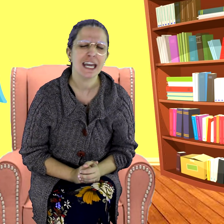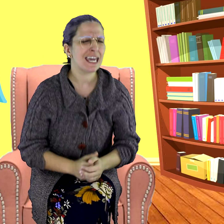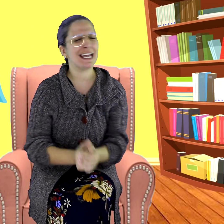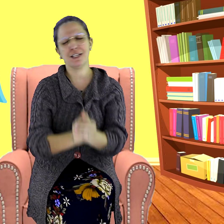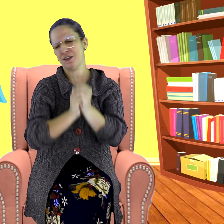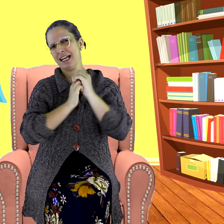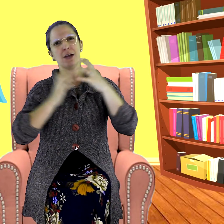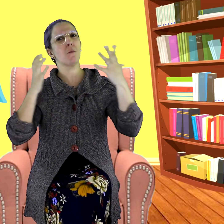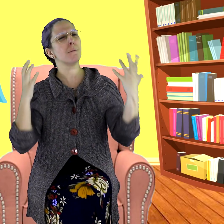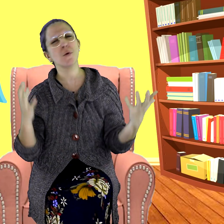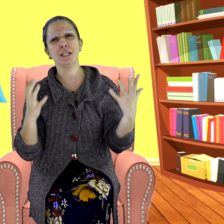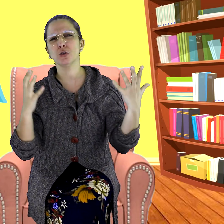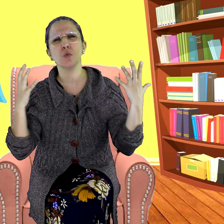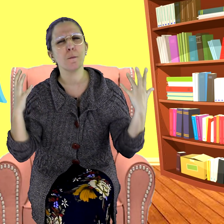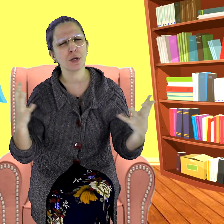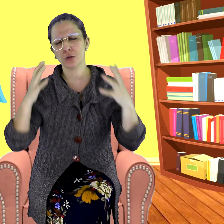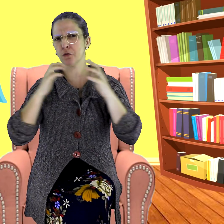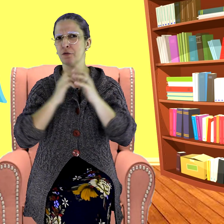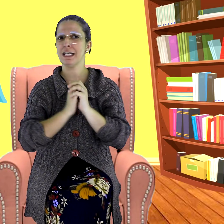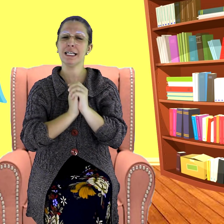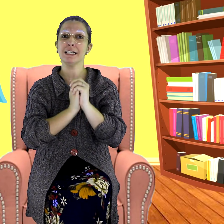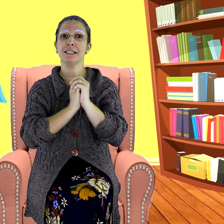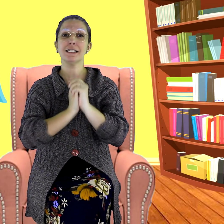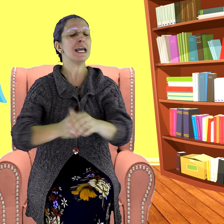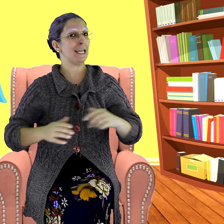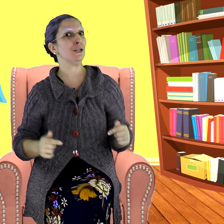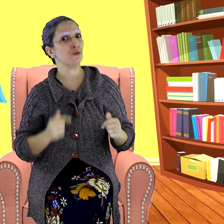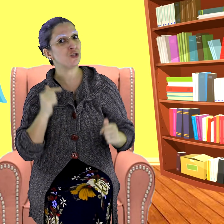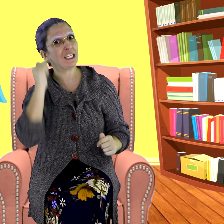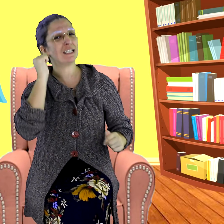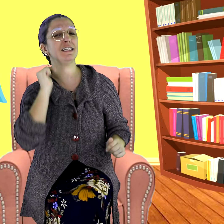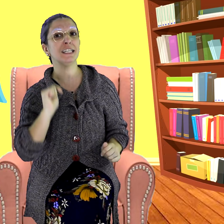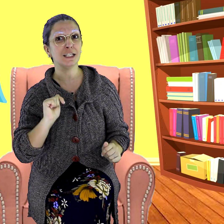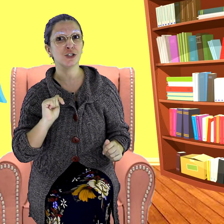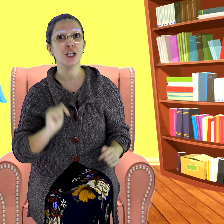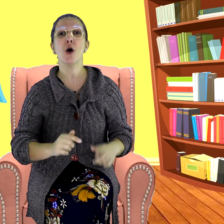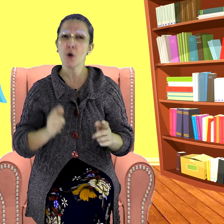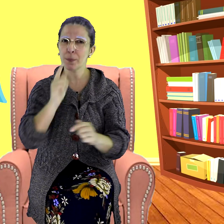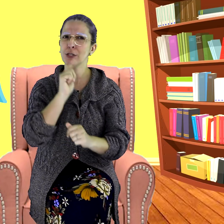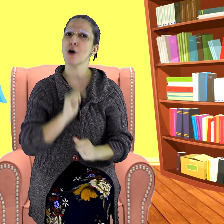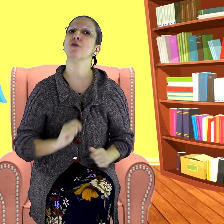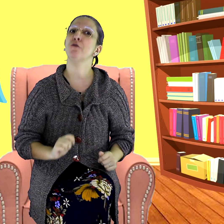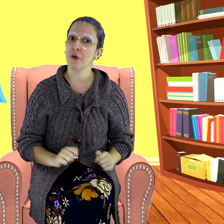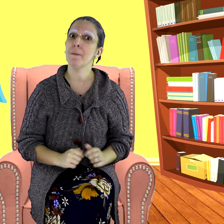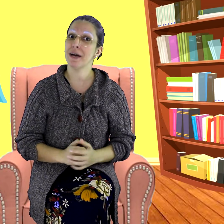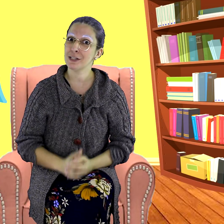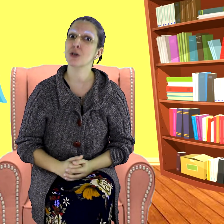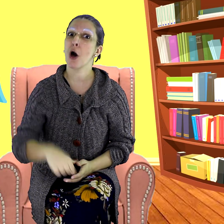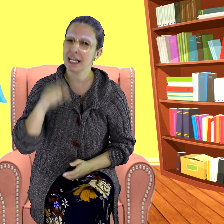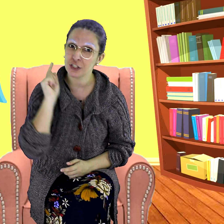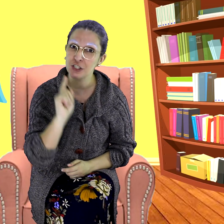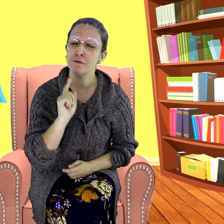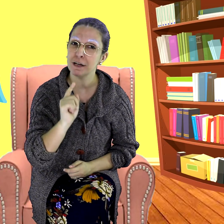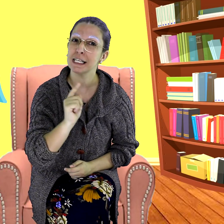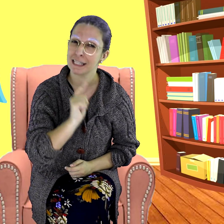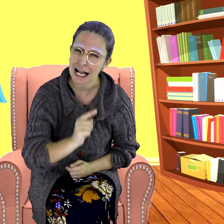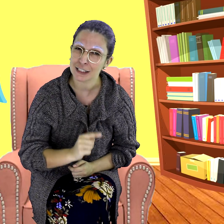Eles ficaram muito, muito felizes. E no dia seguinte, o Pinóquio foi para a escola de verdade.